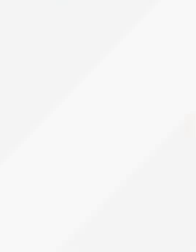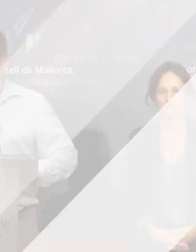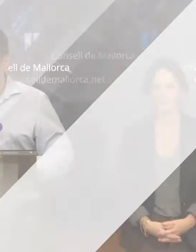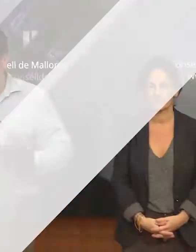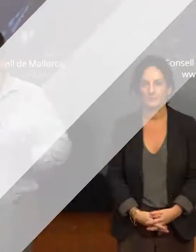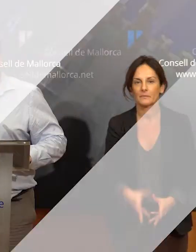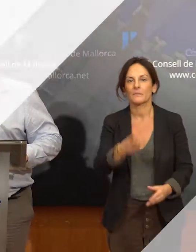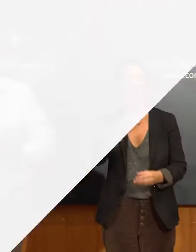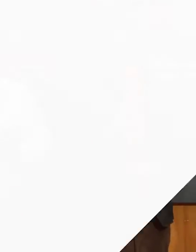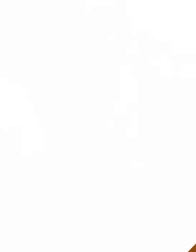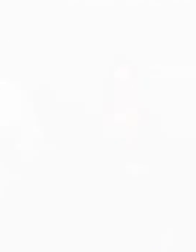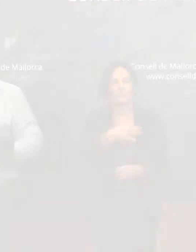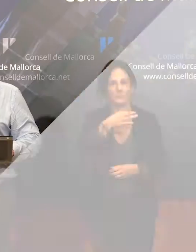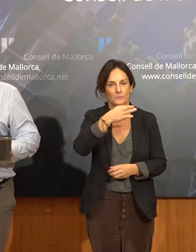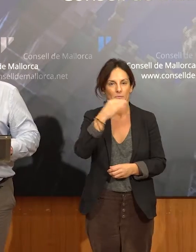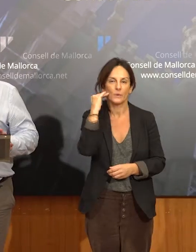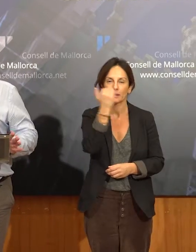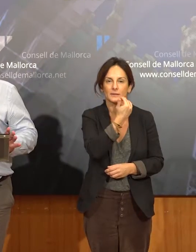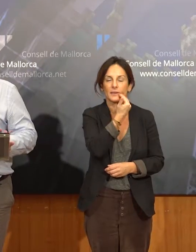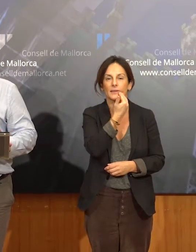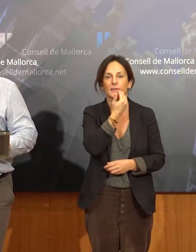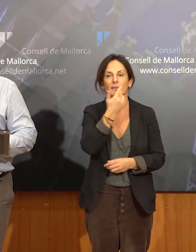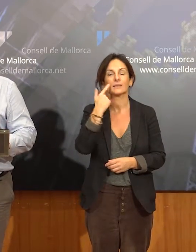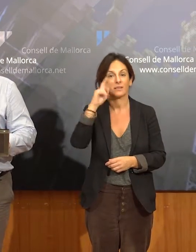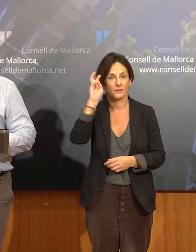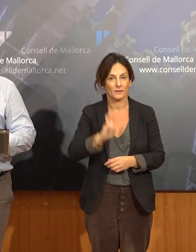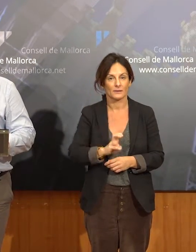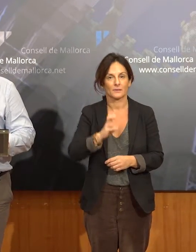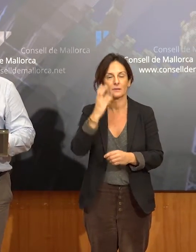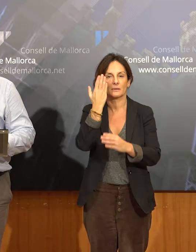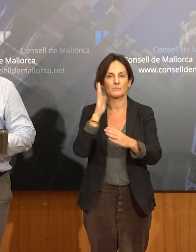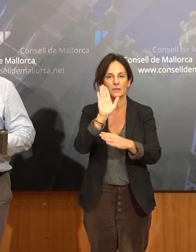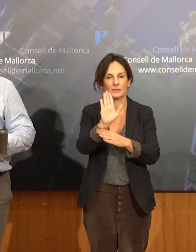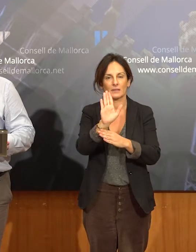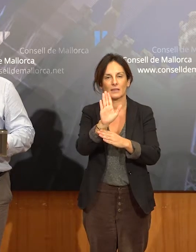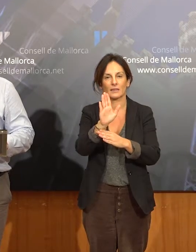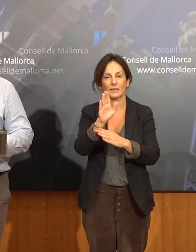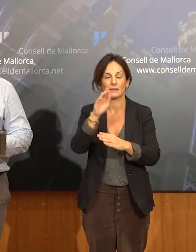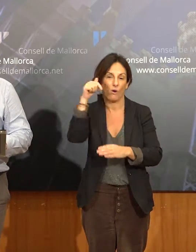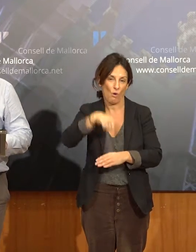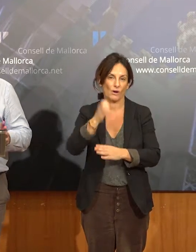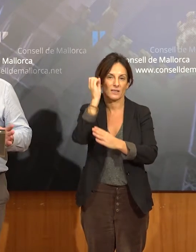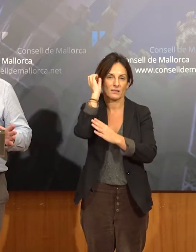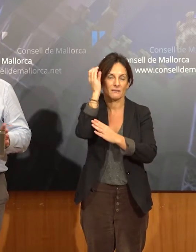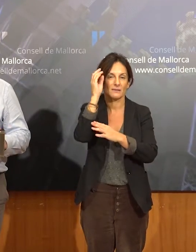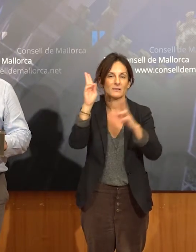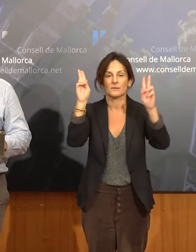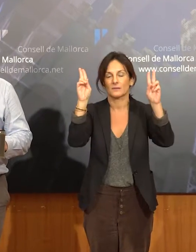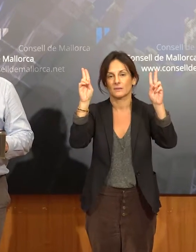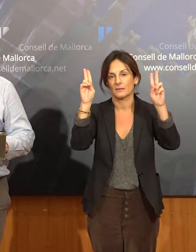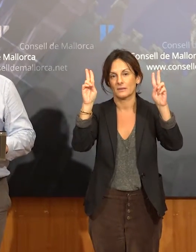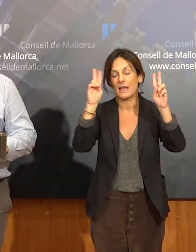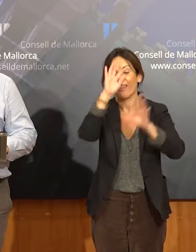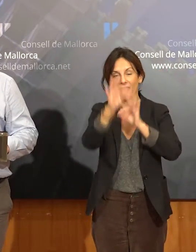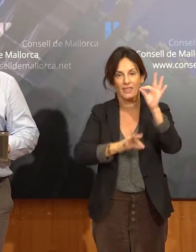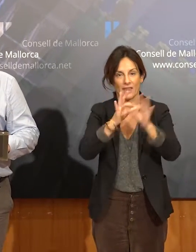Molt bones tardes. Estim aquí per presentar la xerrada d'avui, del cicle de xerrades en